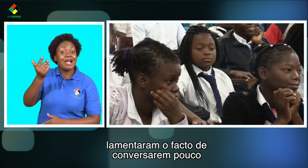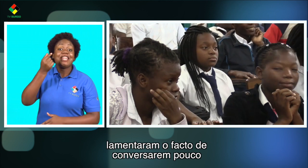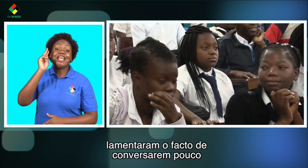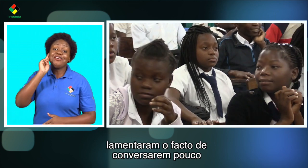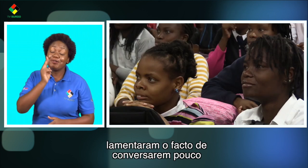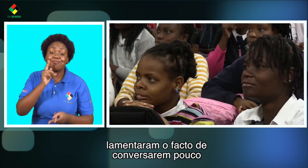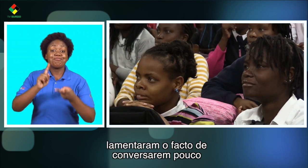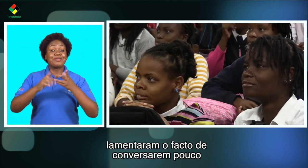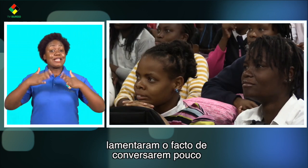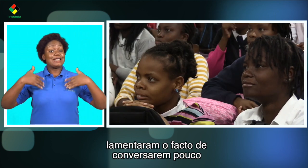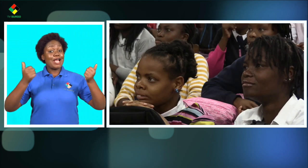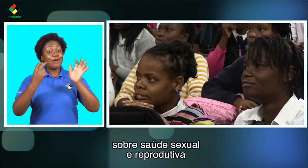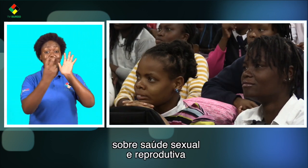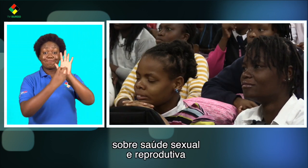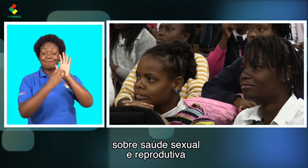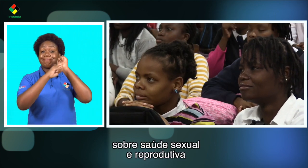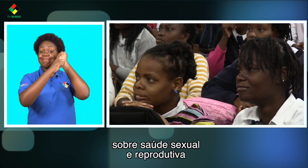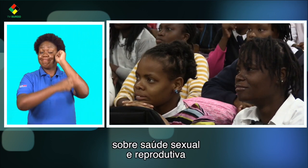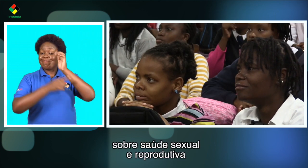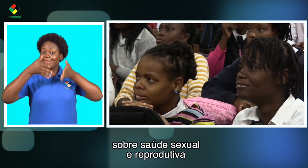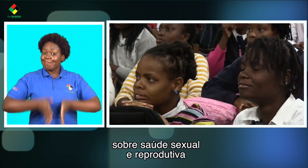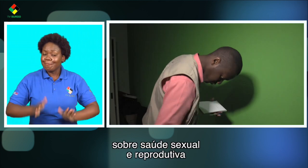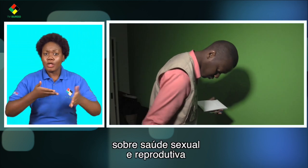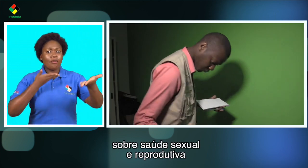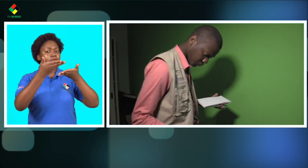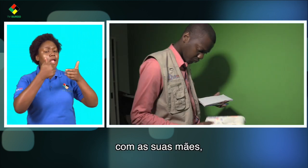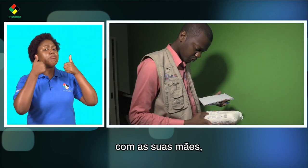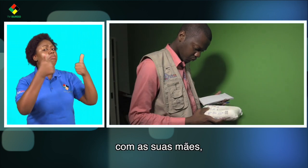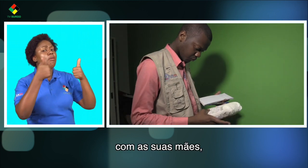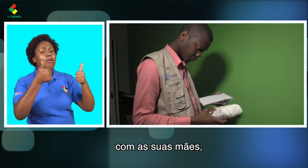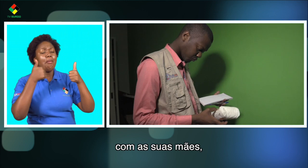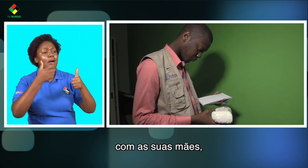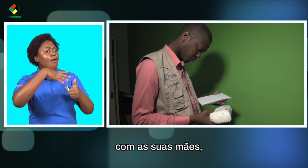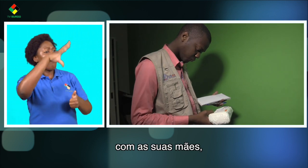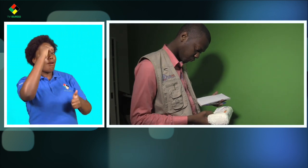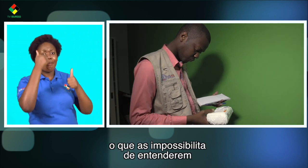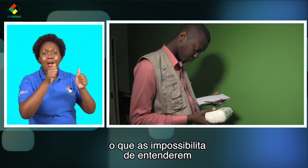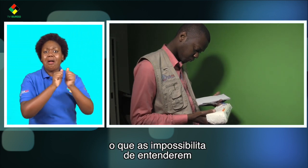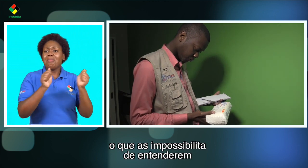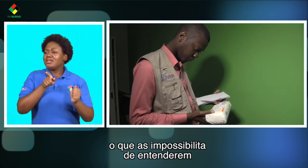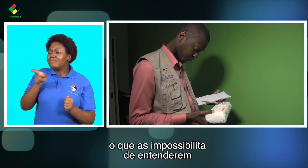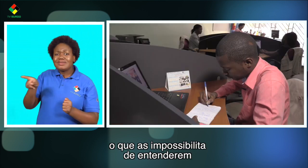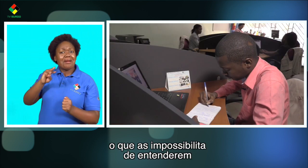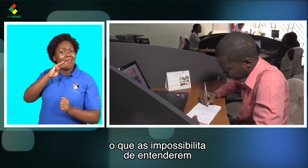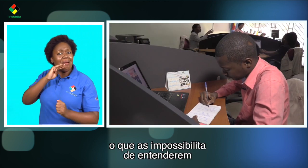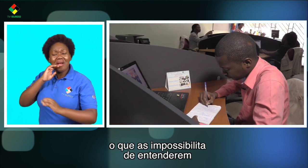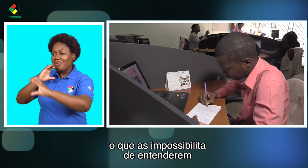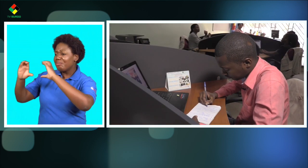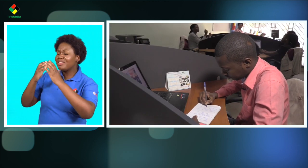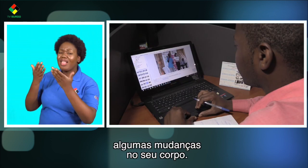de conversarem pouco sobre saúde sexual e reprodutiva com as suas mães o que as impossibilita de entenderem algumas